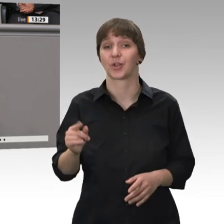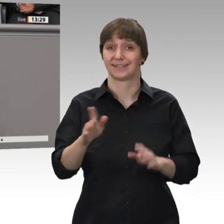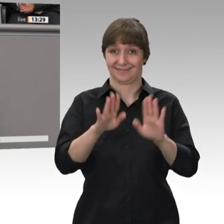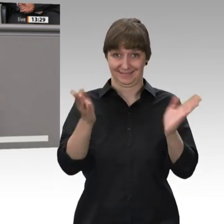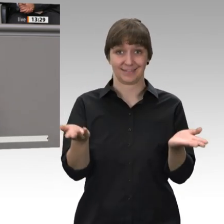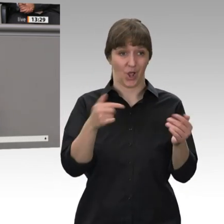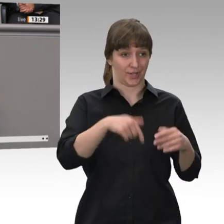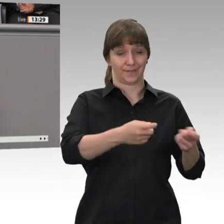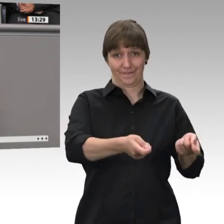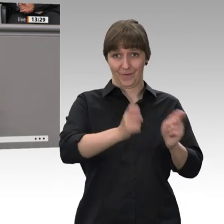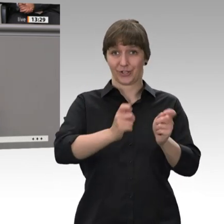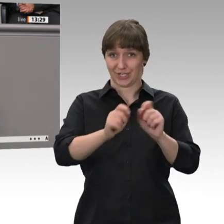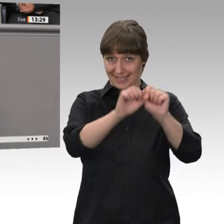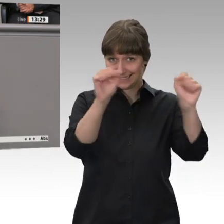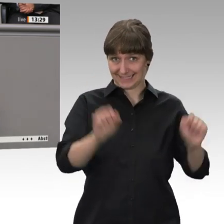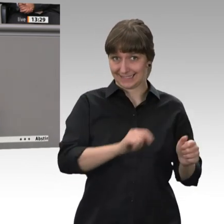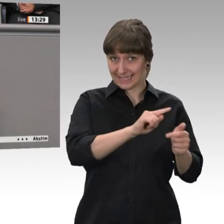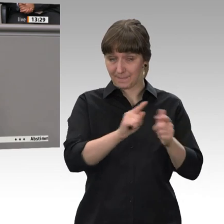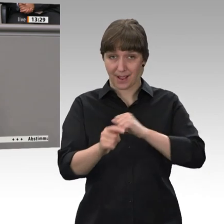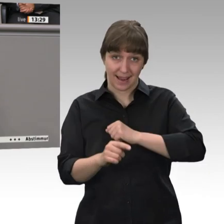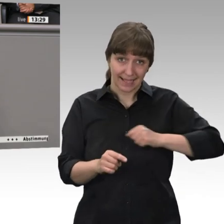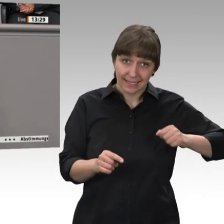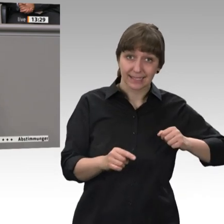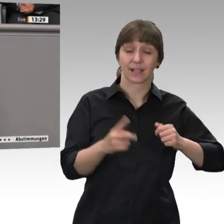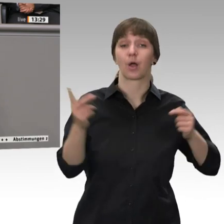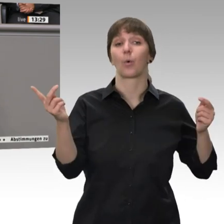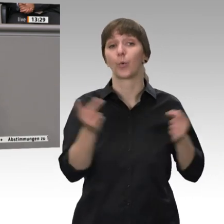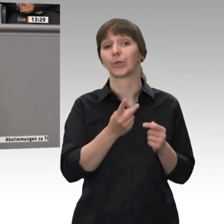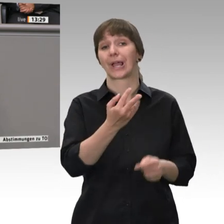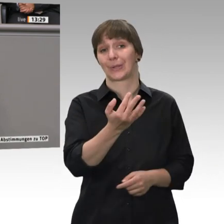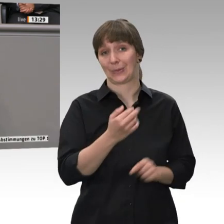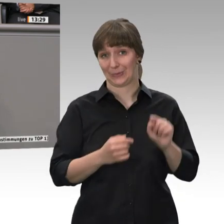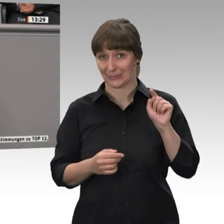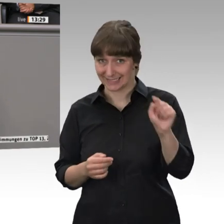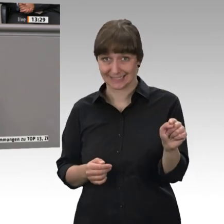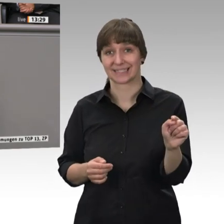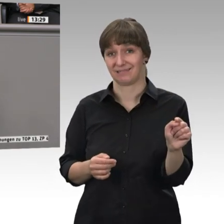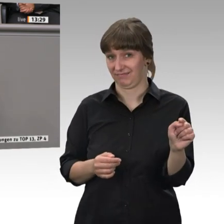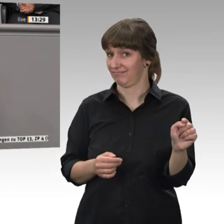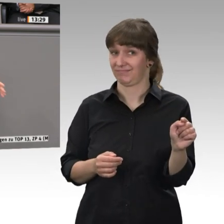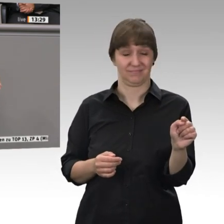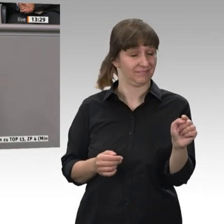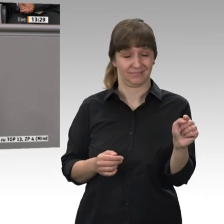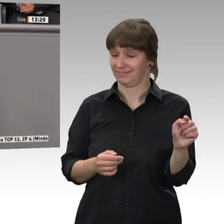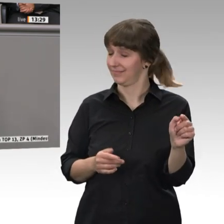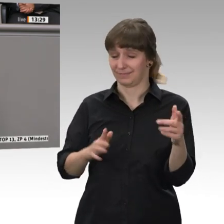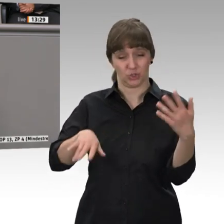vorgeschlagen worden sind von Linken bzw. auch der Grünen, total verwischt werden. Ja,